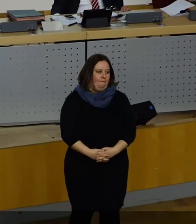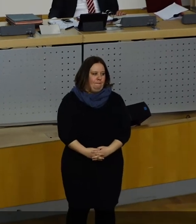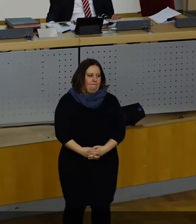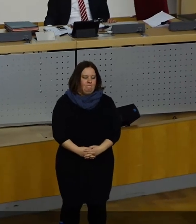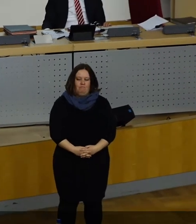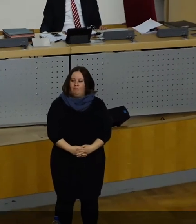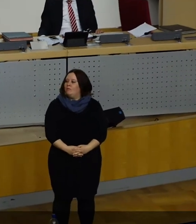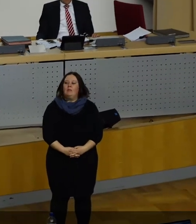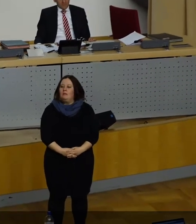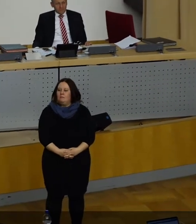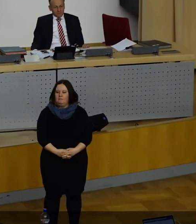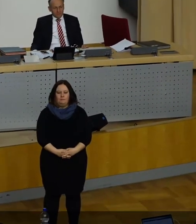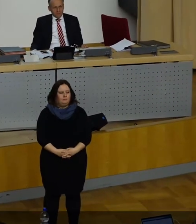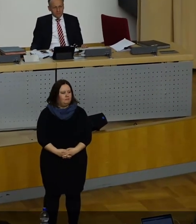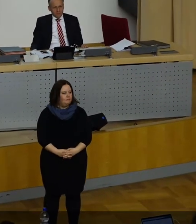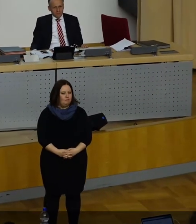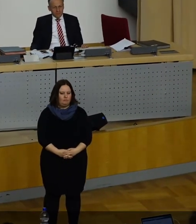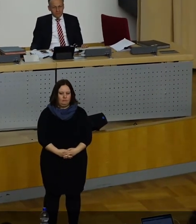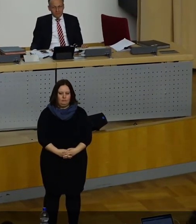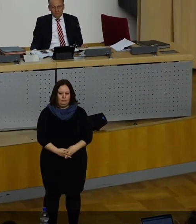Wird FDP das Wort gewünscht?